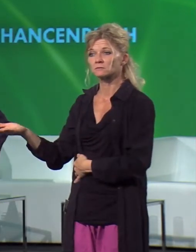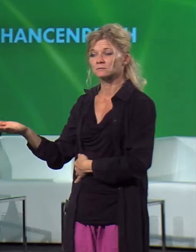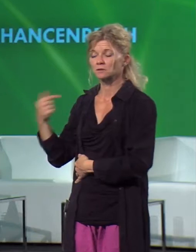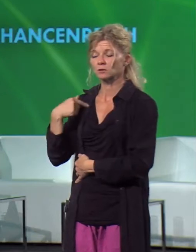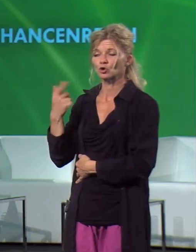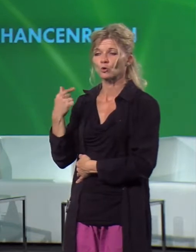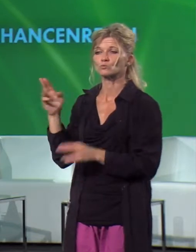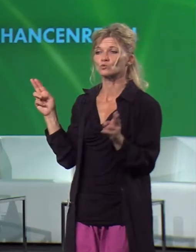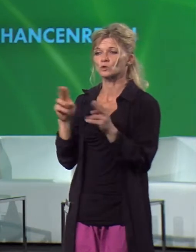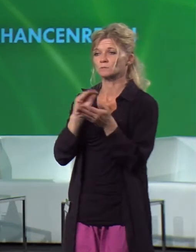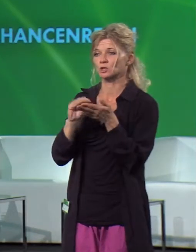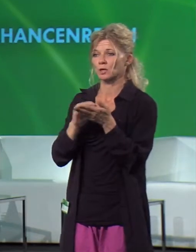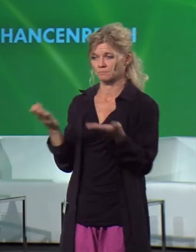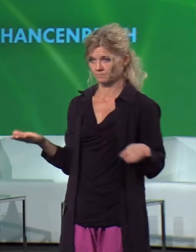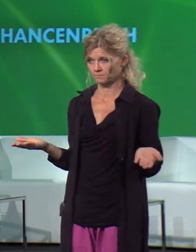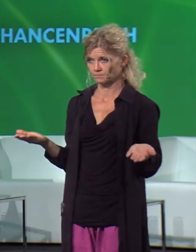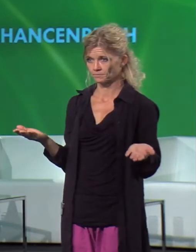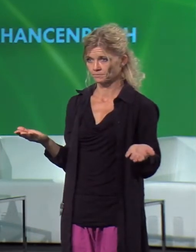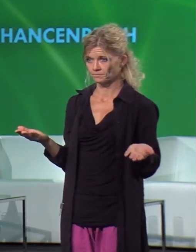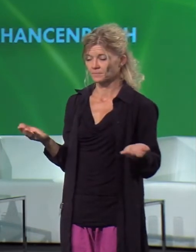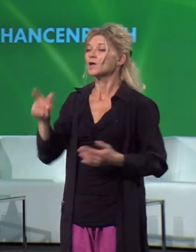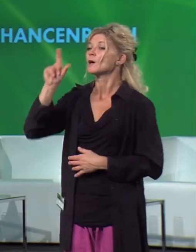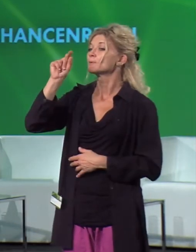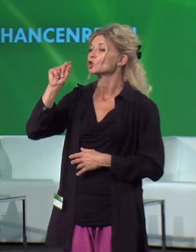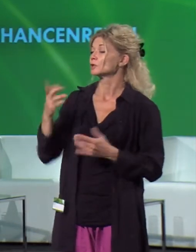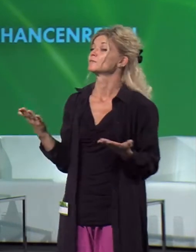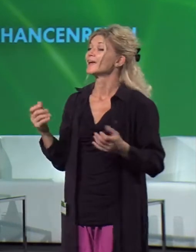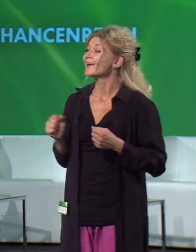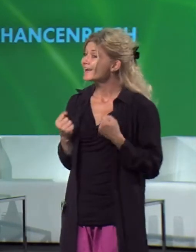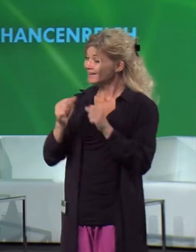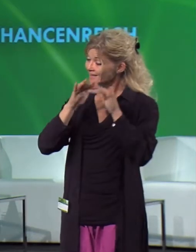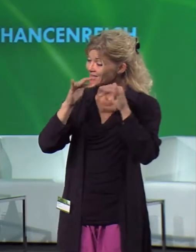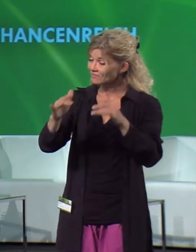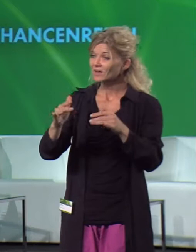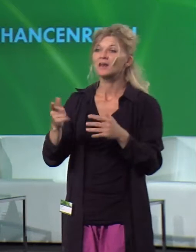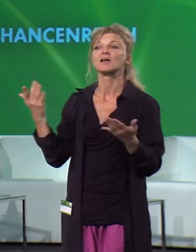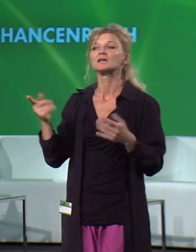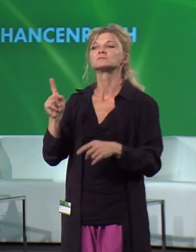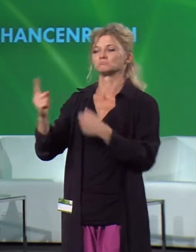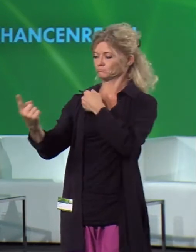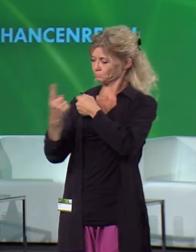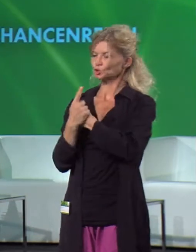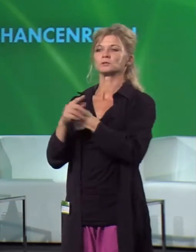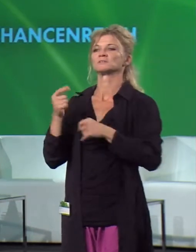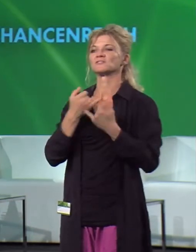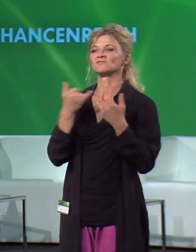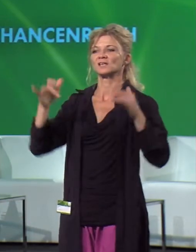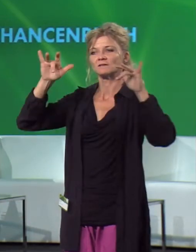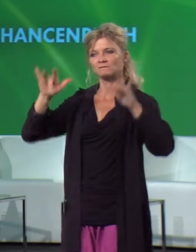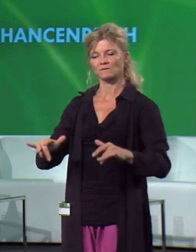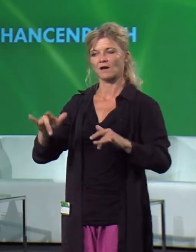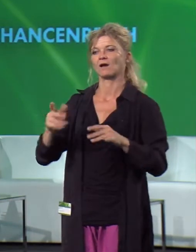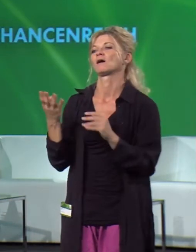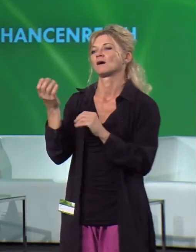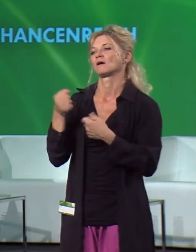Das heißt, die Energiequelle bestimmt das Energiesystem. Ob man es will oder nicht, es ist nicht möglich. Oder es ist